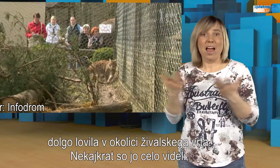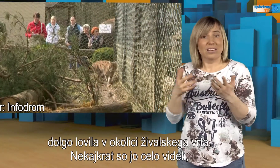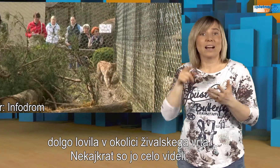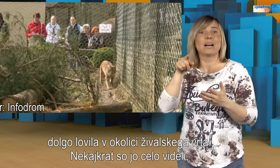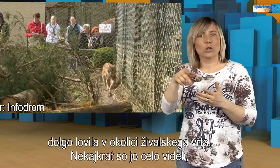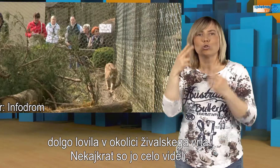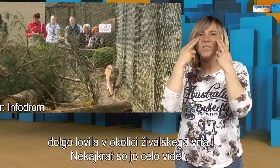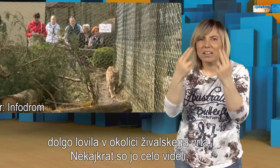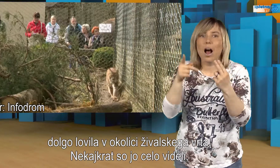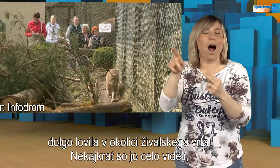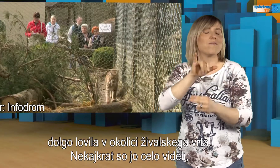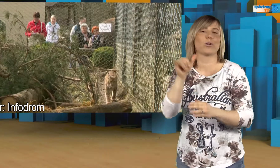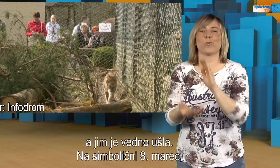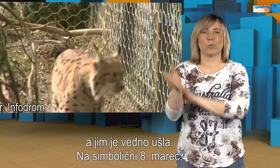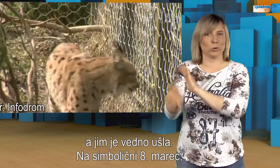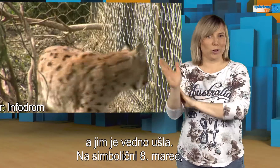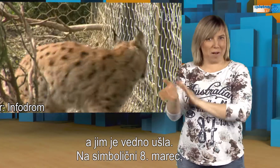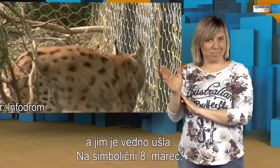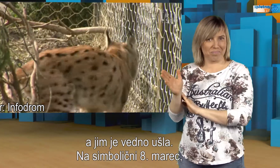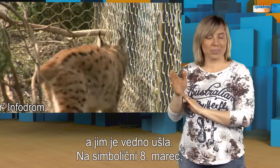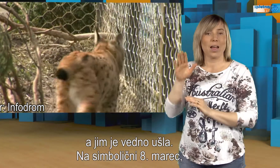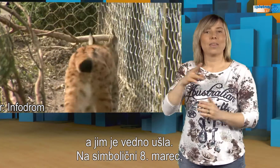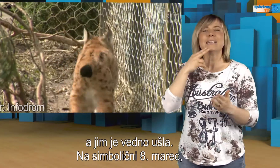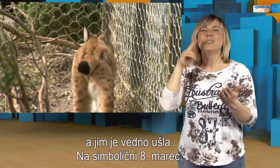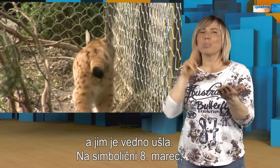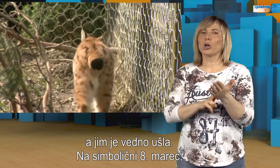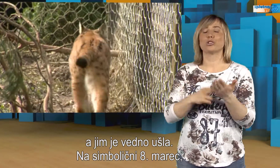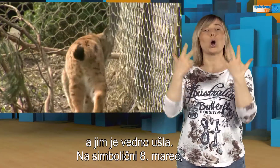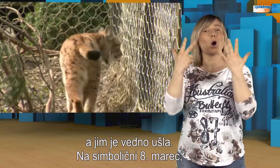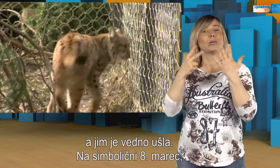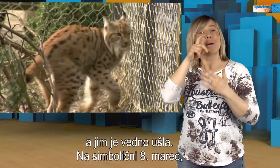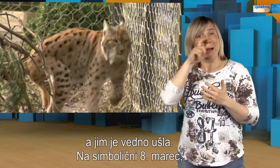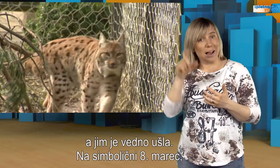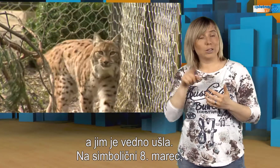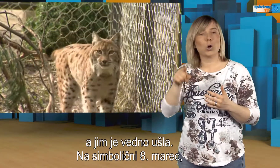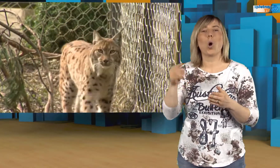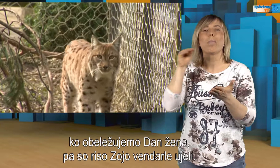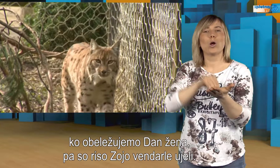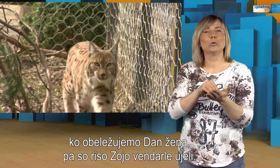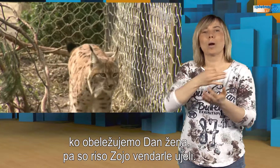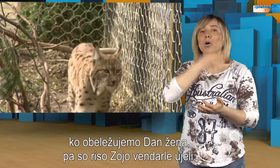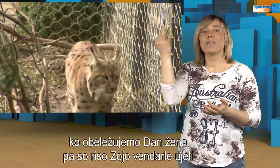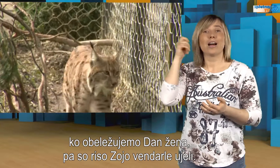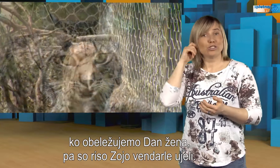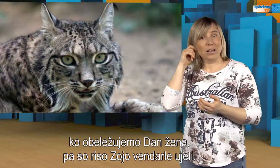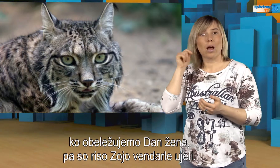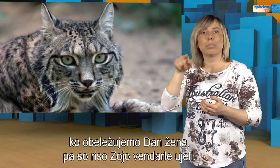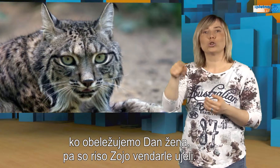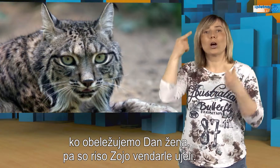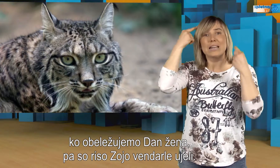Nekajkrat so jo celo videli, a jim je vedno ušla. Na simbolični osmi marec, ko obeležujemo dan žena, pa so riso zojo